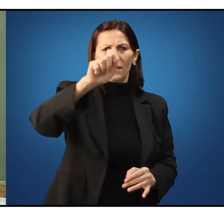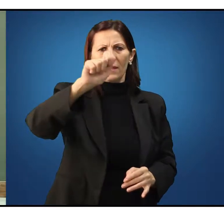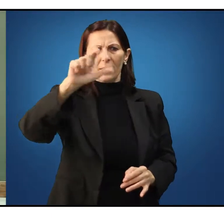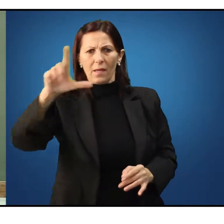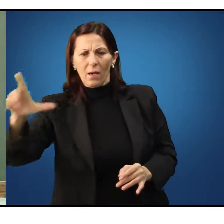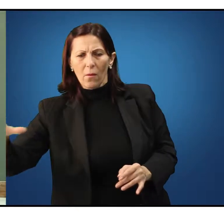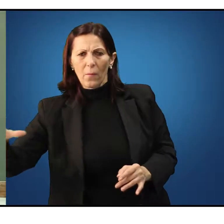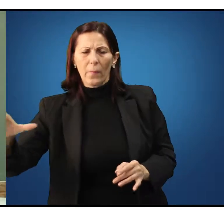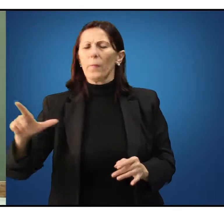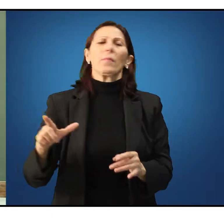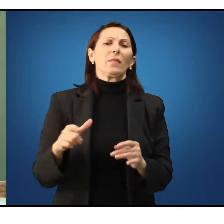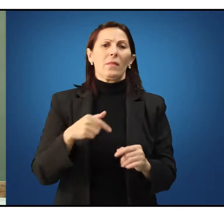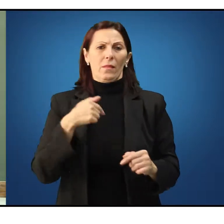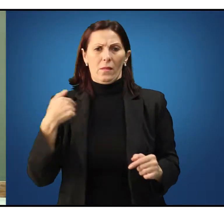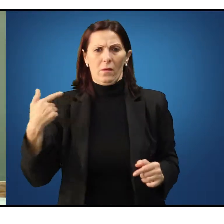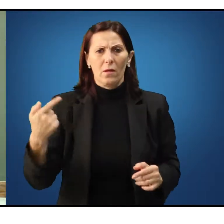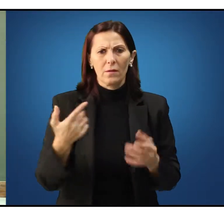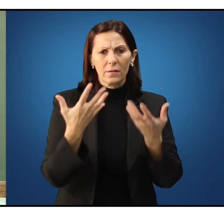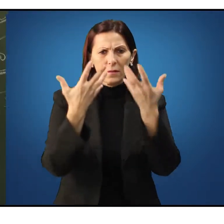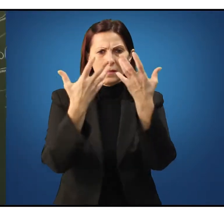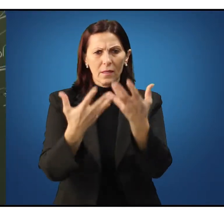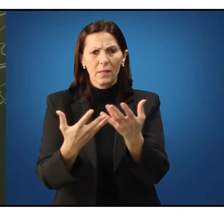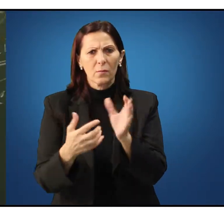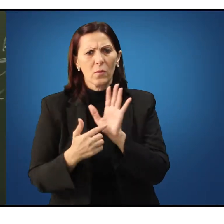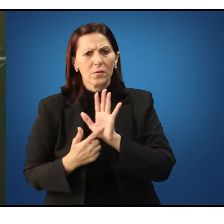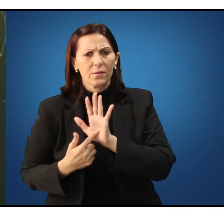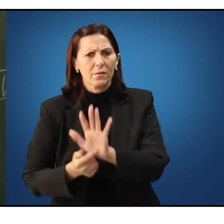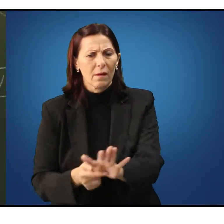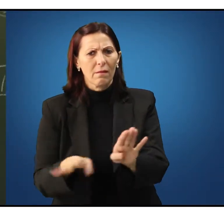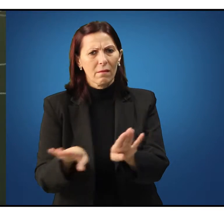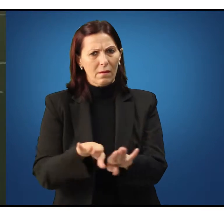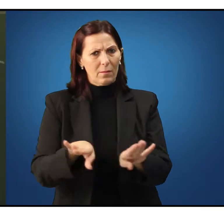nós queremos considerar